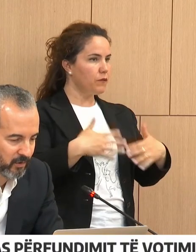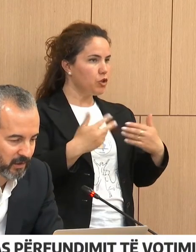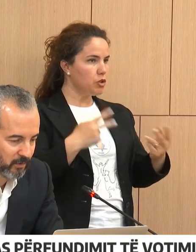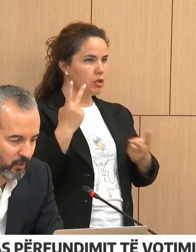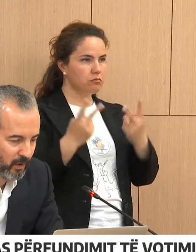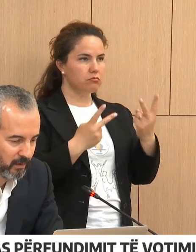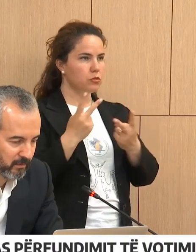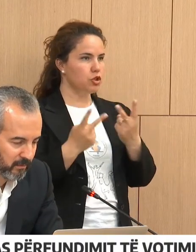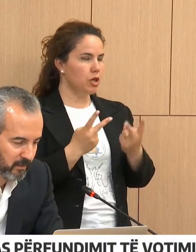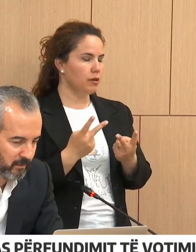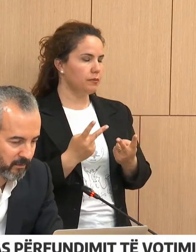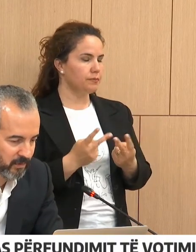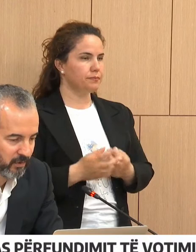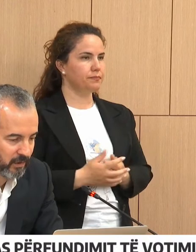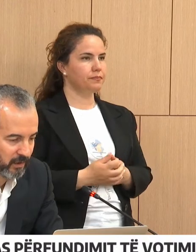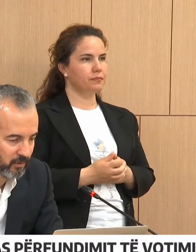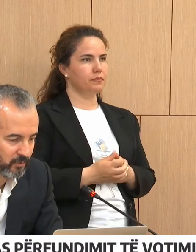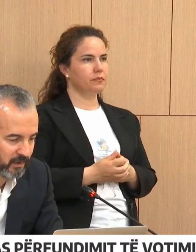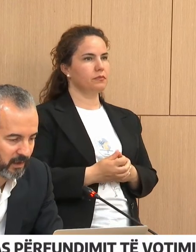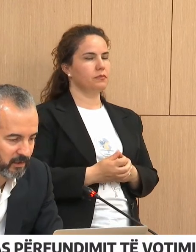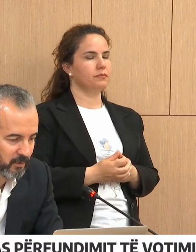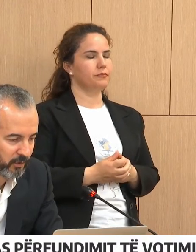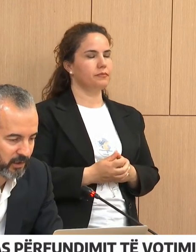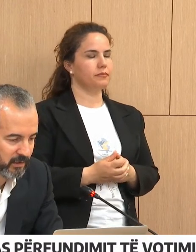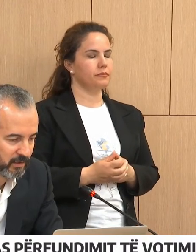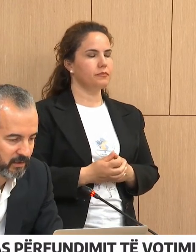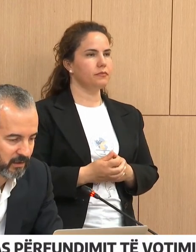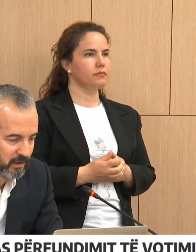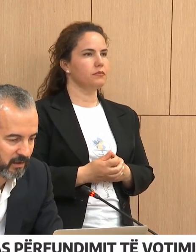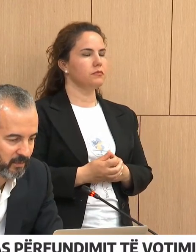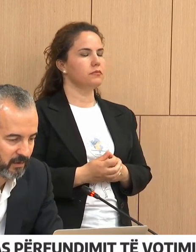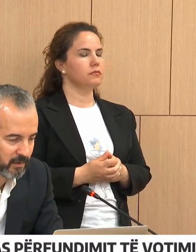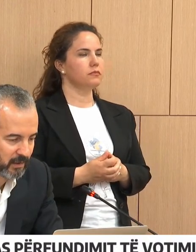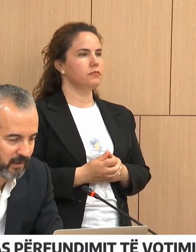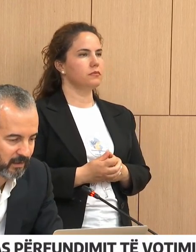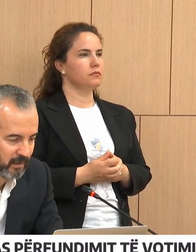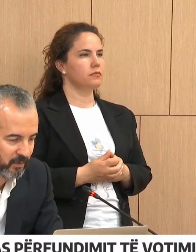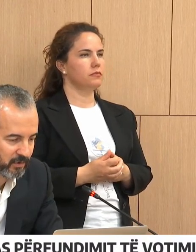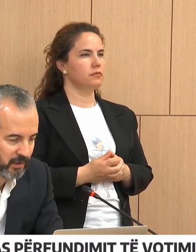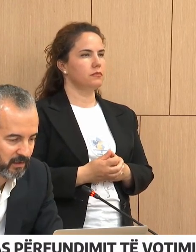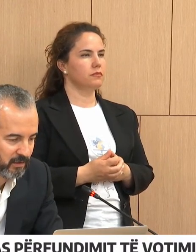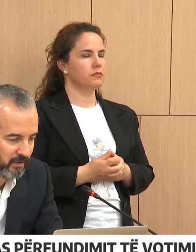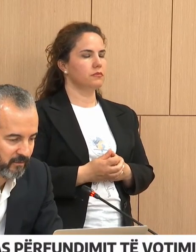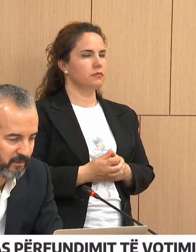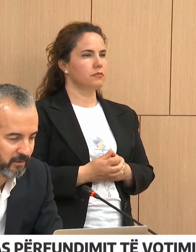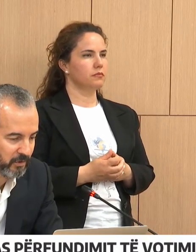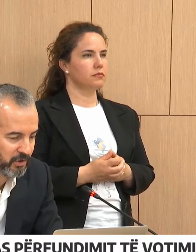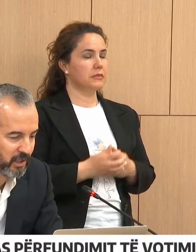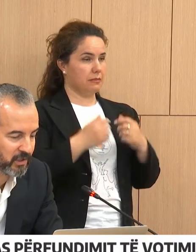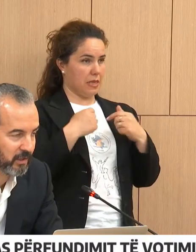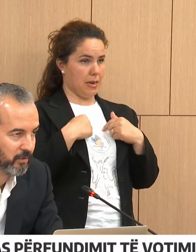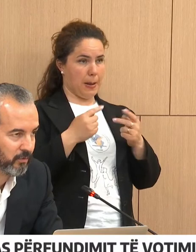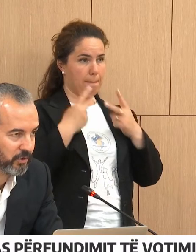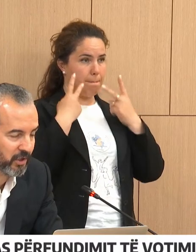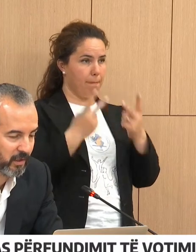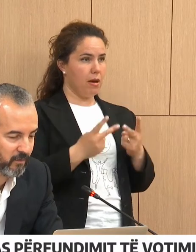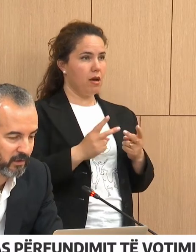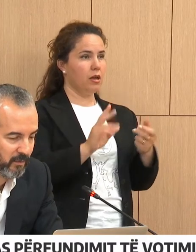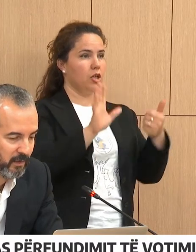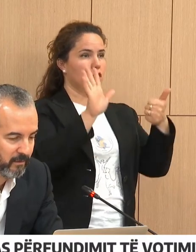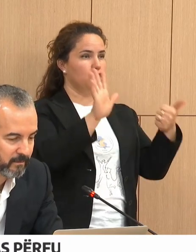Kemi konstatuar, dësoj që edhe kjo është më interes për procesin gjithësësi dhe për standartin e procesin, që vetëm në 62